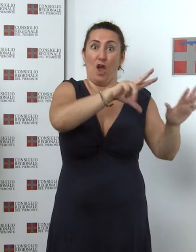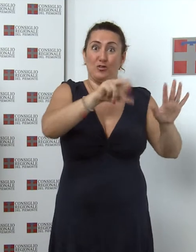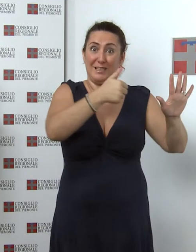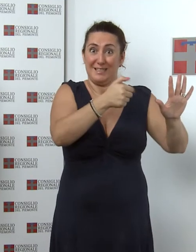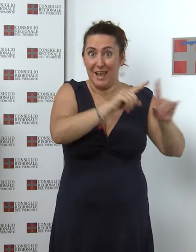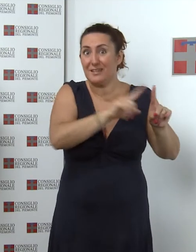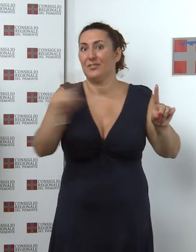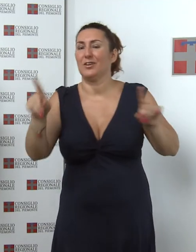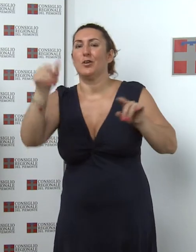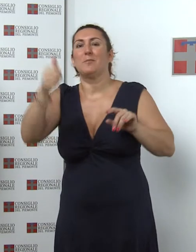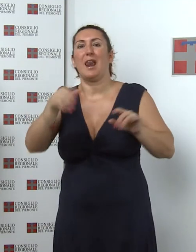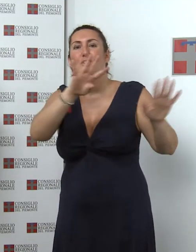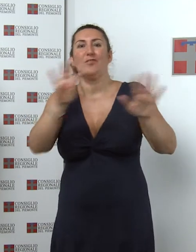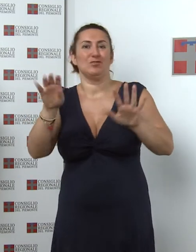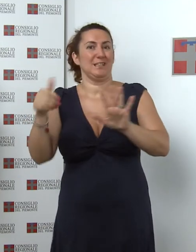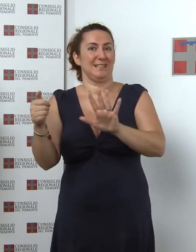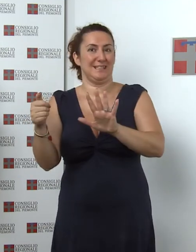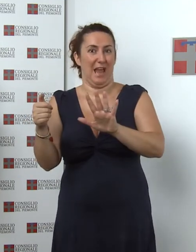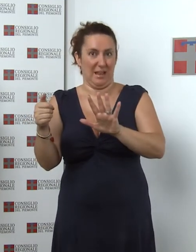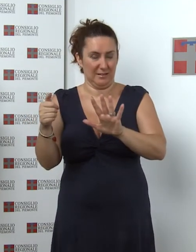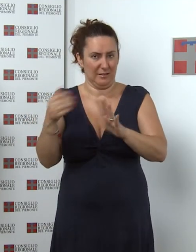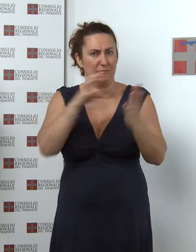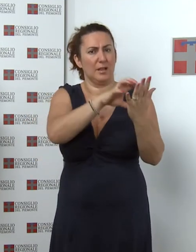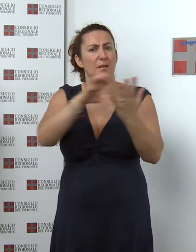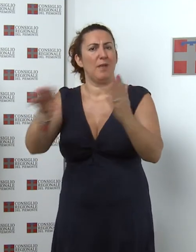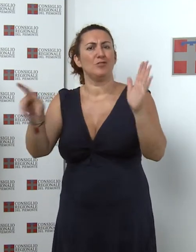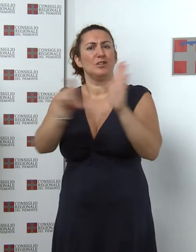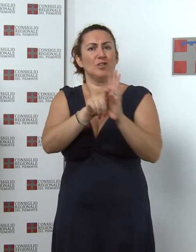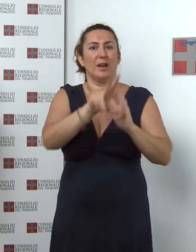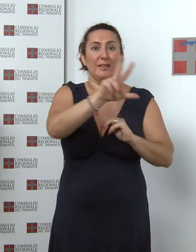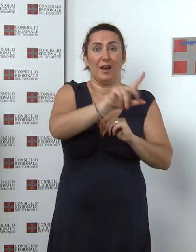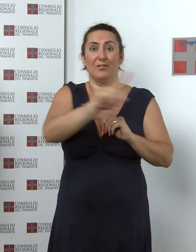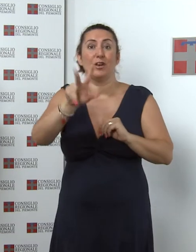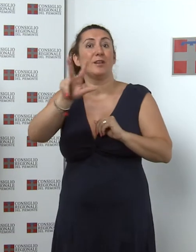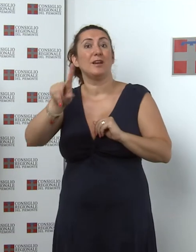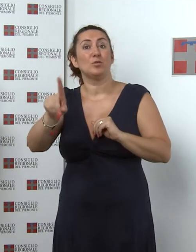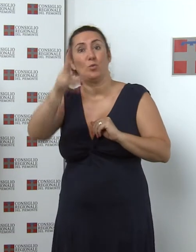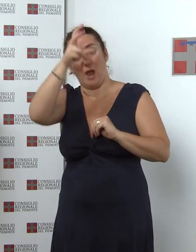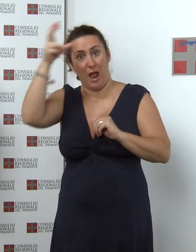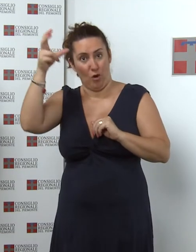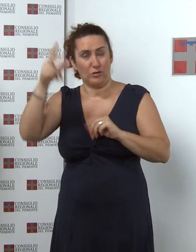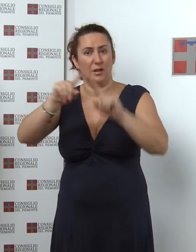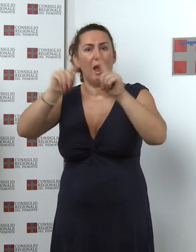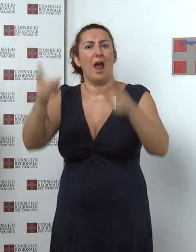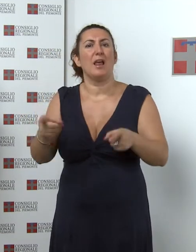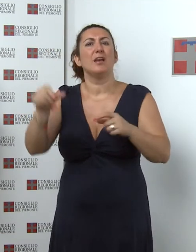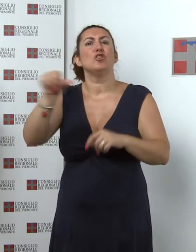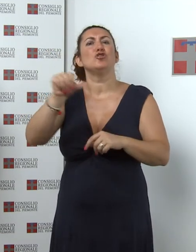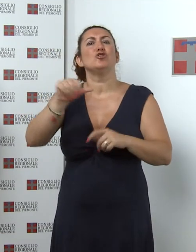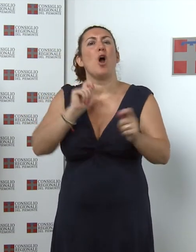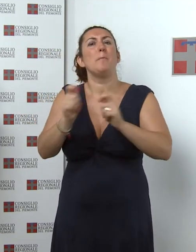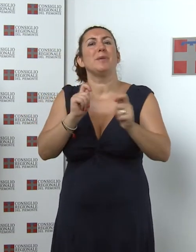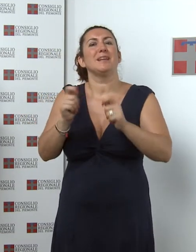1960 Le immagini storiche, dal 3 al 31 agosto, saranno esposte nella galleria dello Shopping Center Mondovicino di